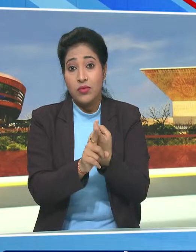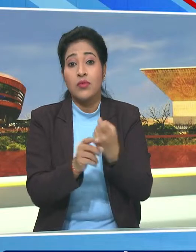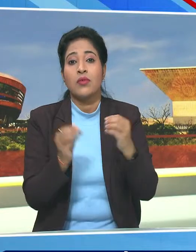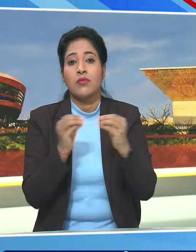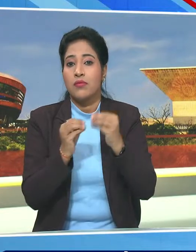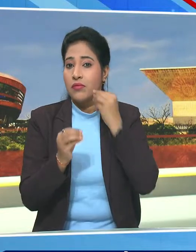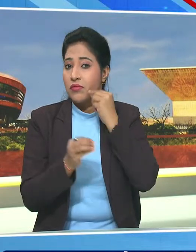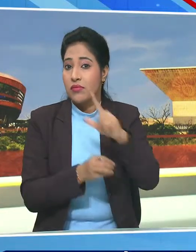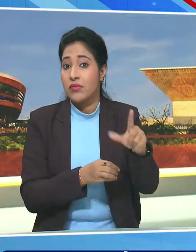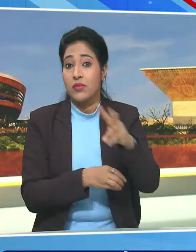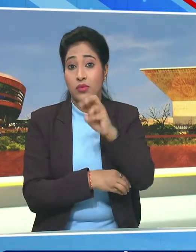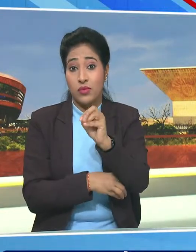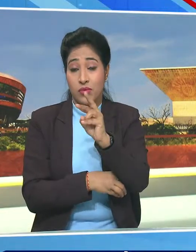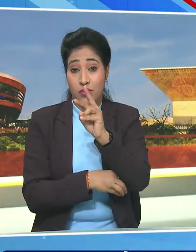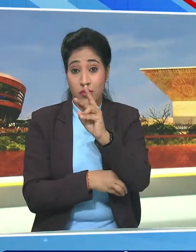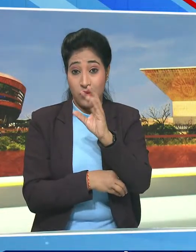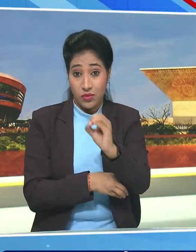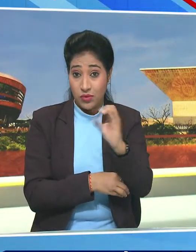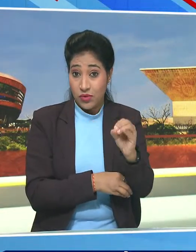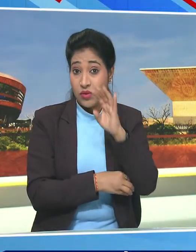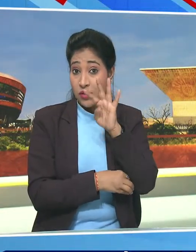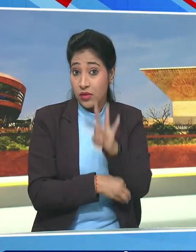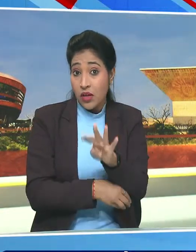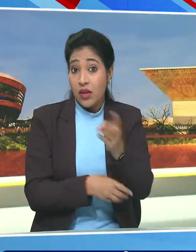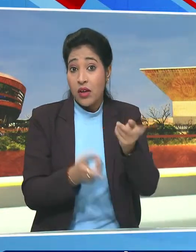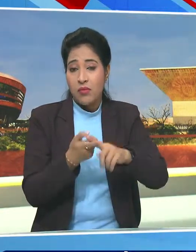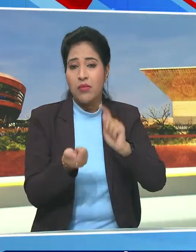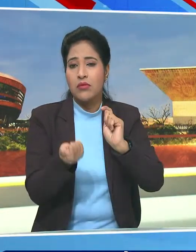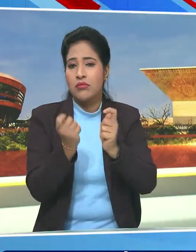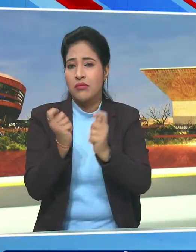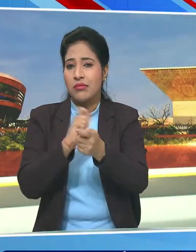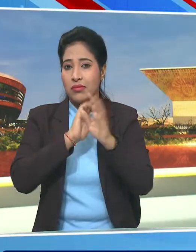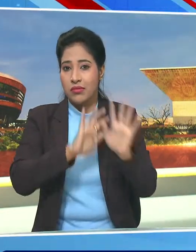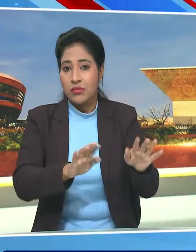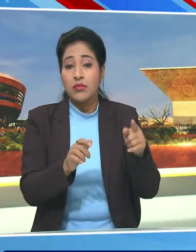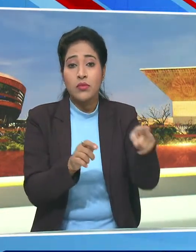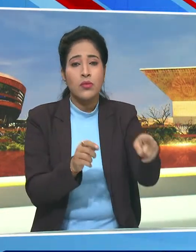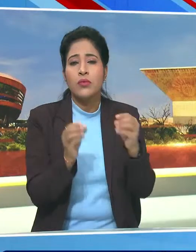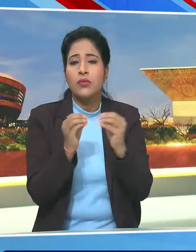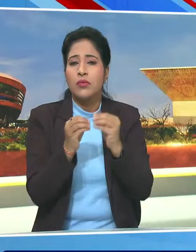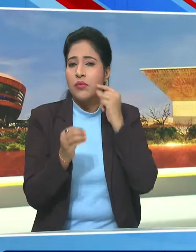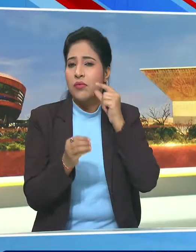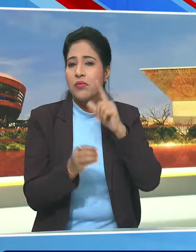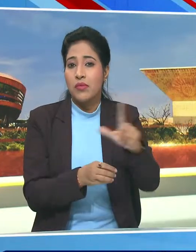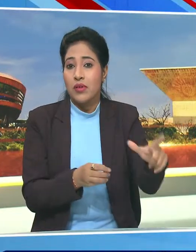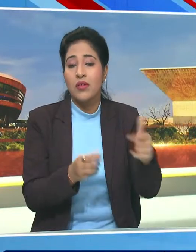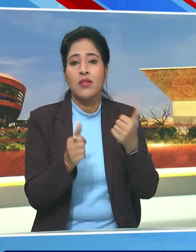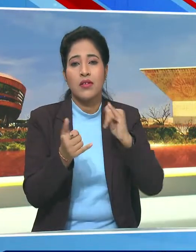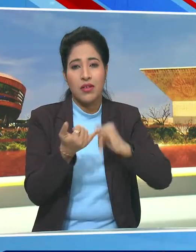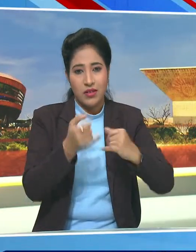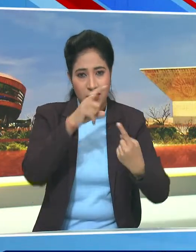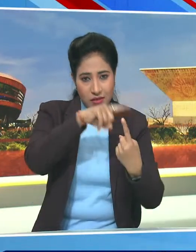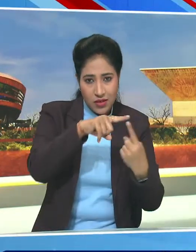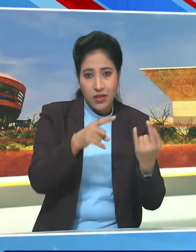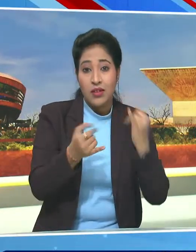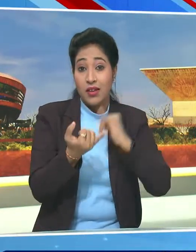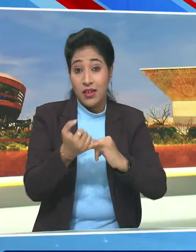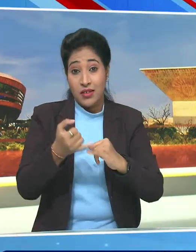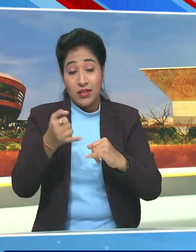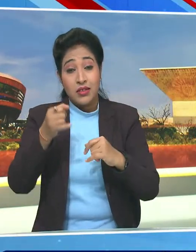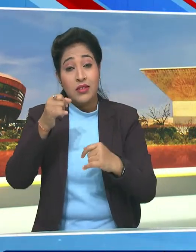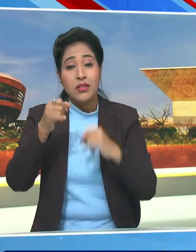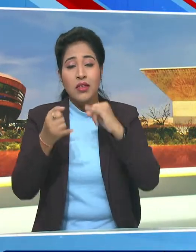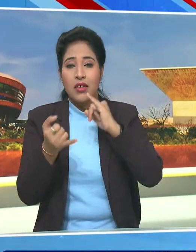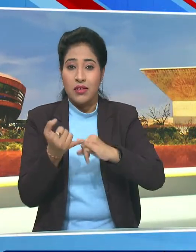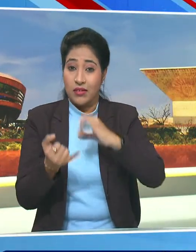आरक्षन अधिनियम 2004 में संशोधन करता है यह अधिनियम अनुसूचित जाती और जनजाती तथा